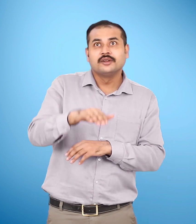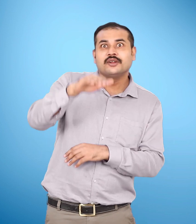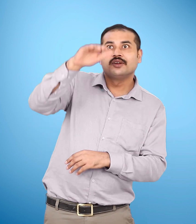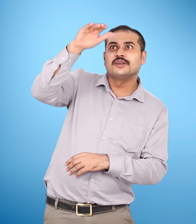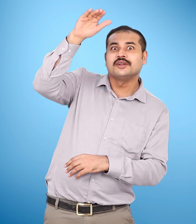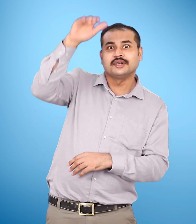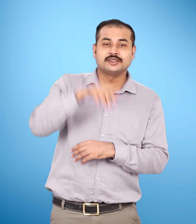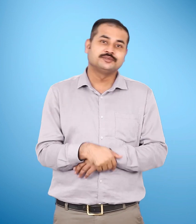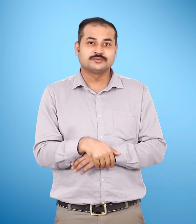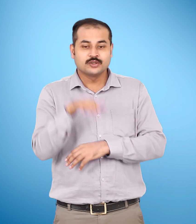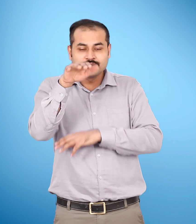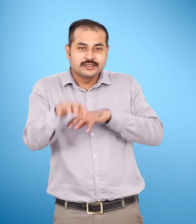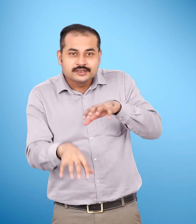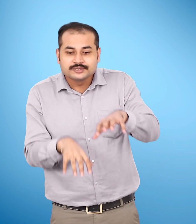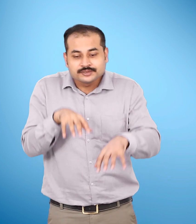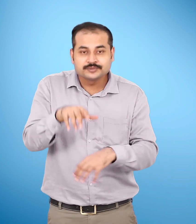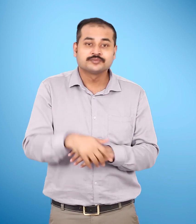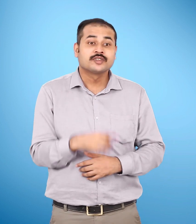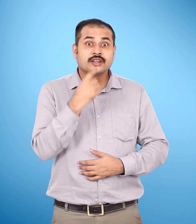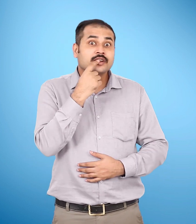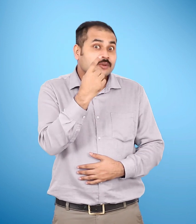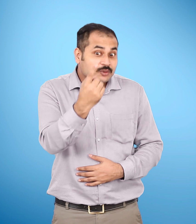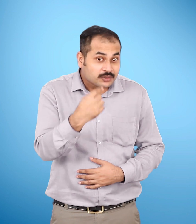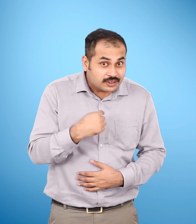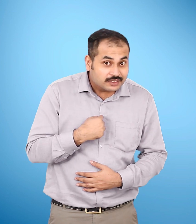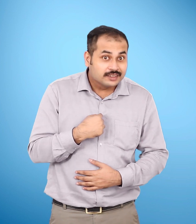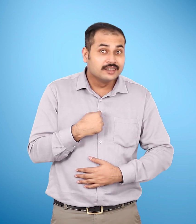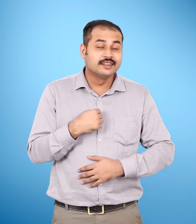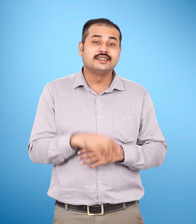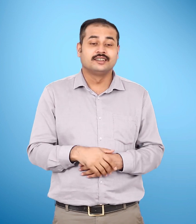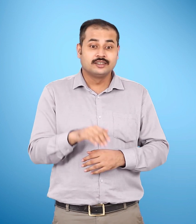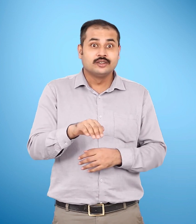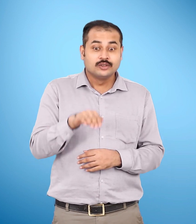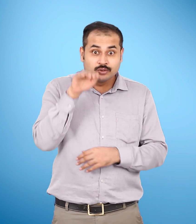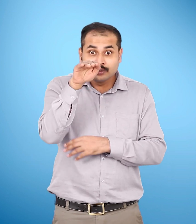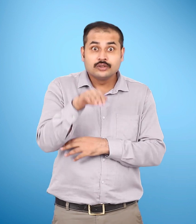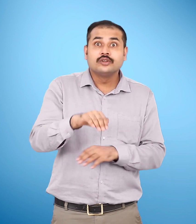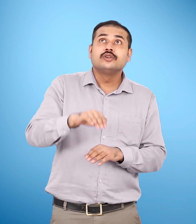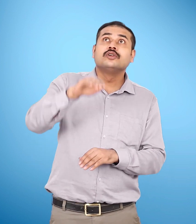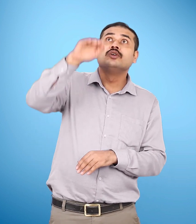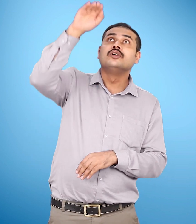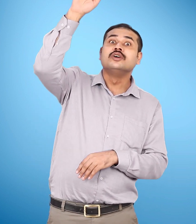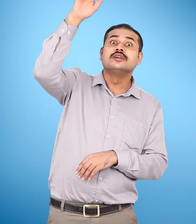उठ उठ चला अब बताओ उठ कितना उठ चला